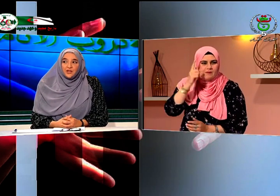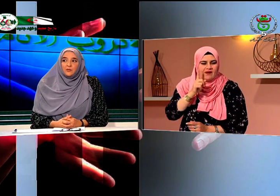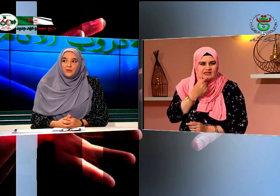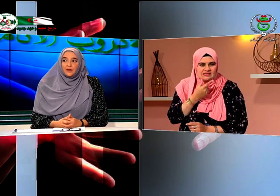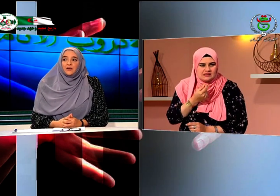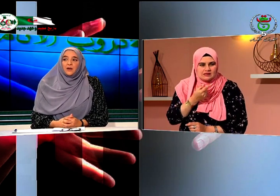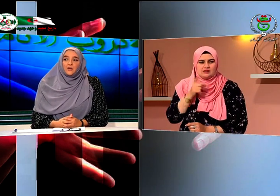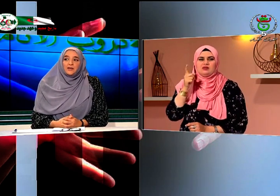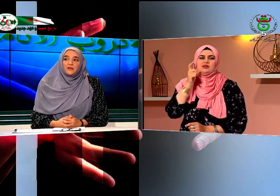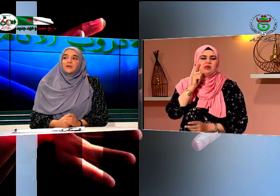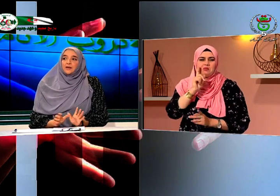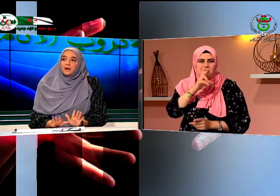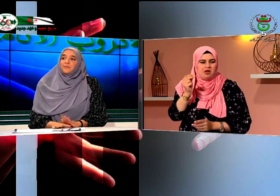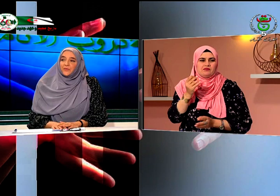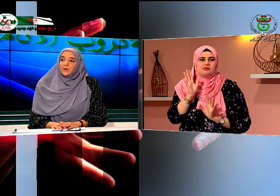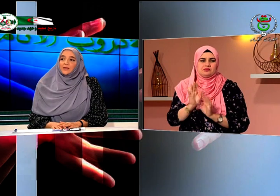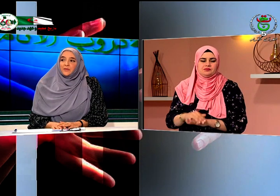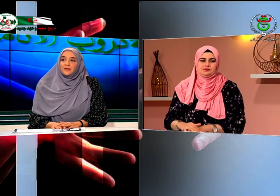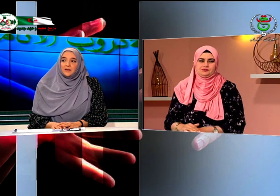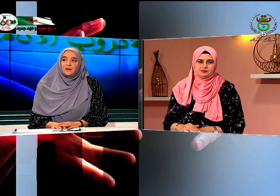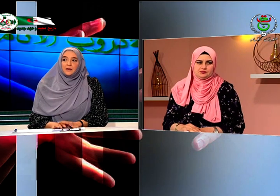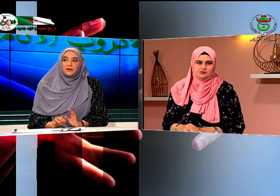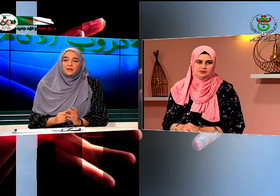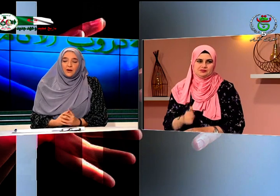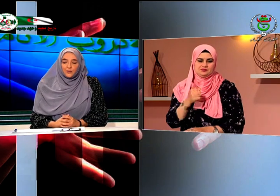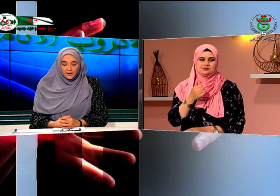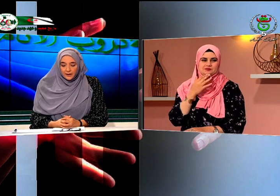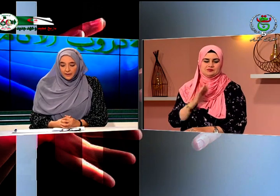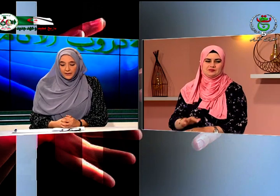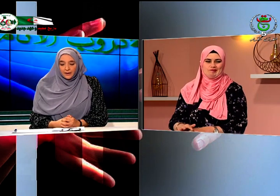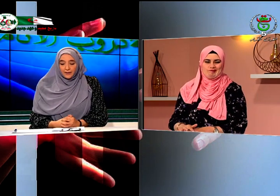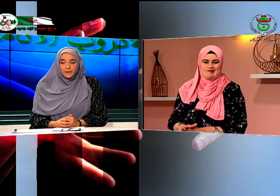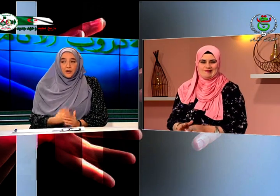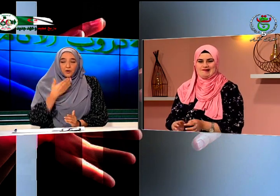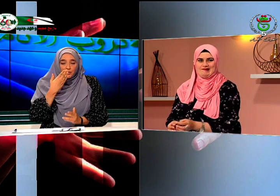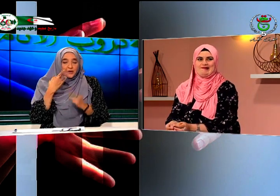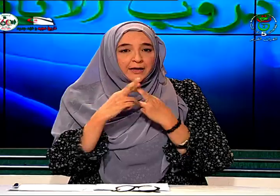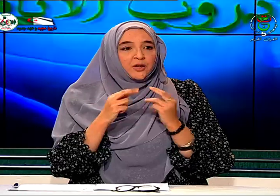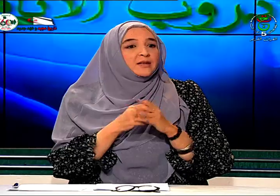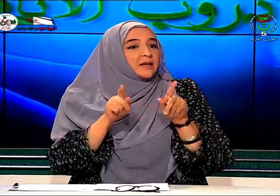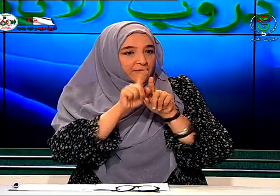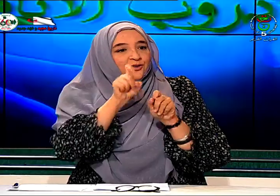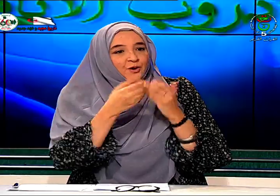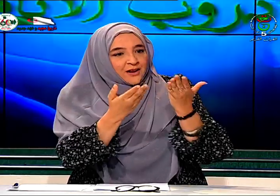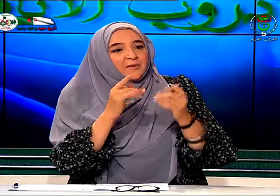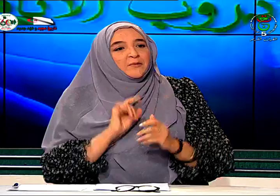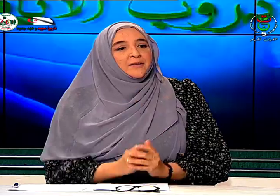المبكر وليس من السهل تعرف على هذه الإعاقة شكرا على إجابتك نفس السؤال نعم حميدة